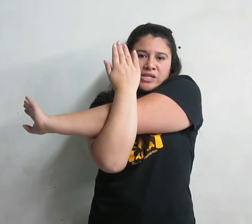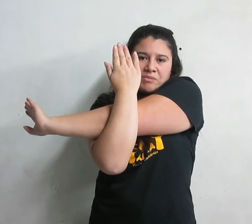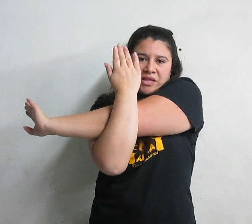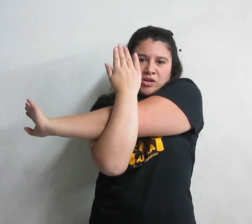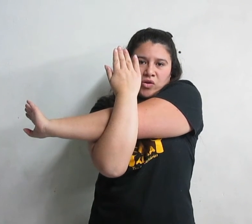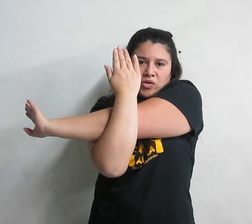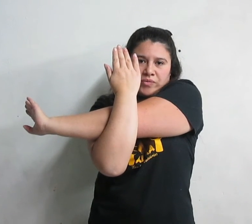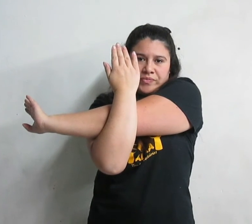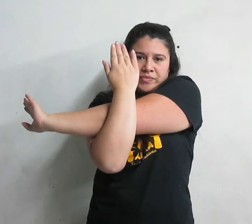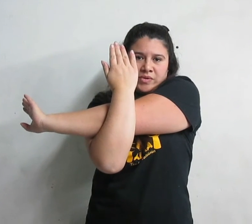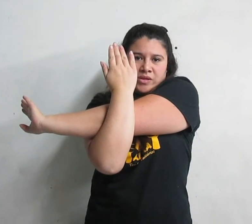encima del codo,